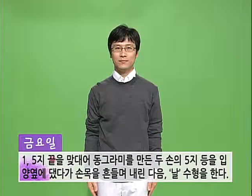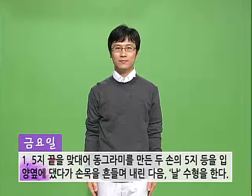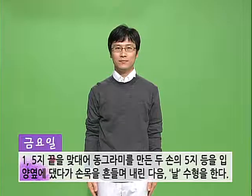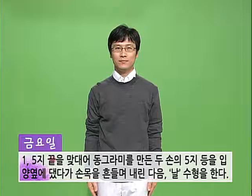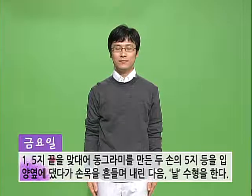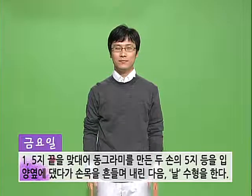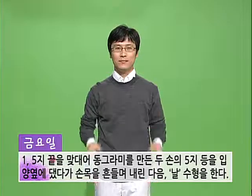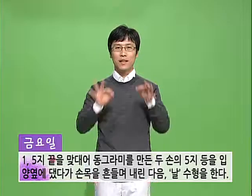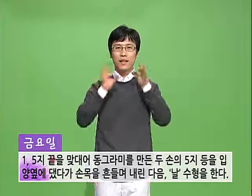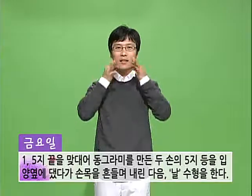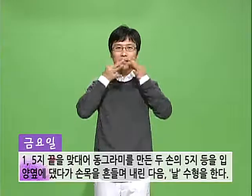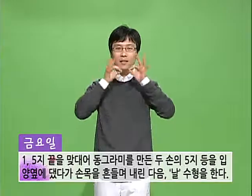금요일